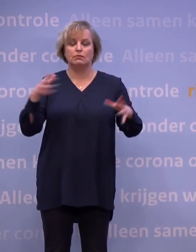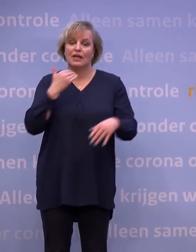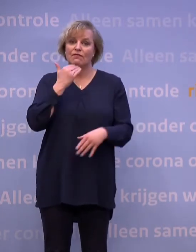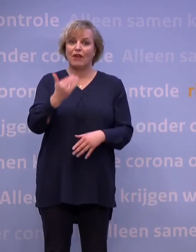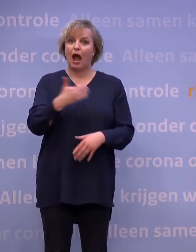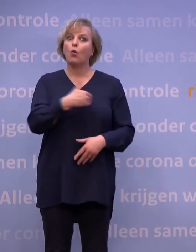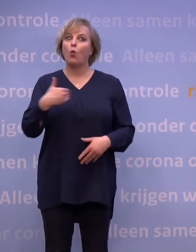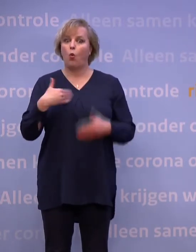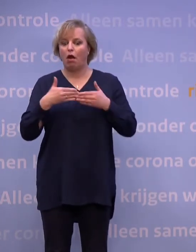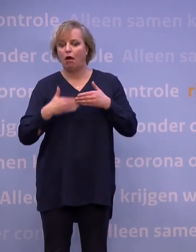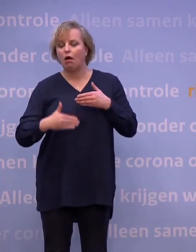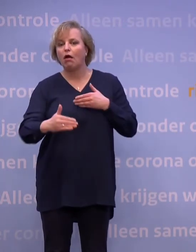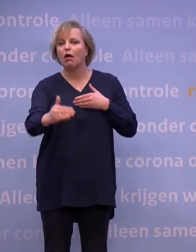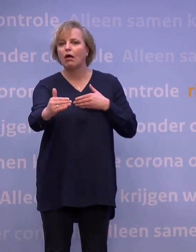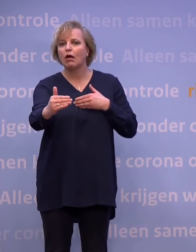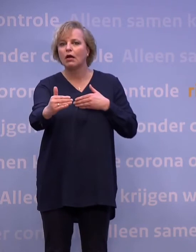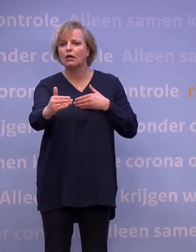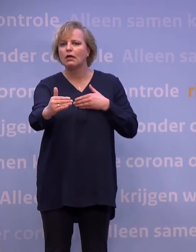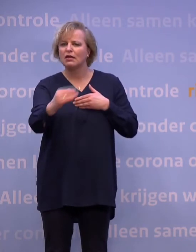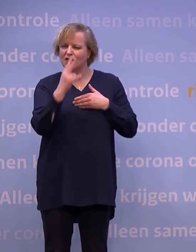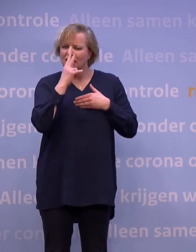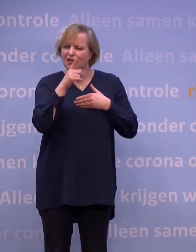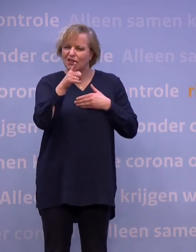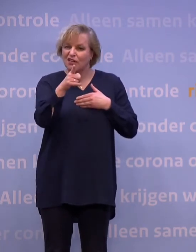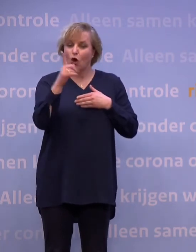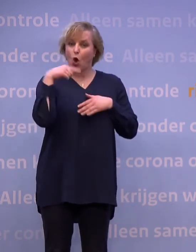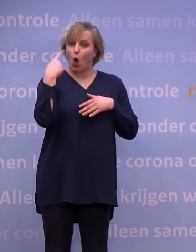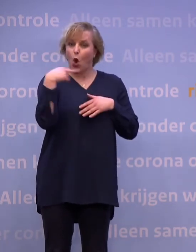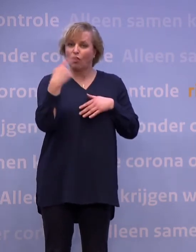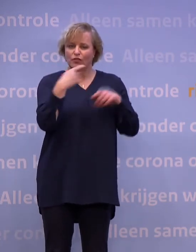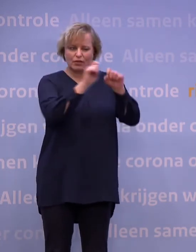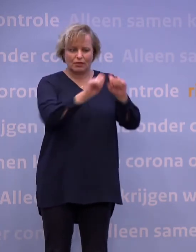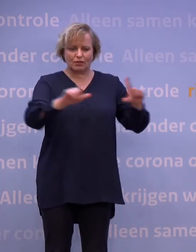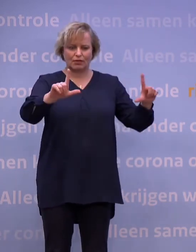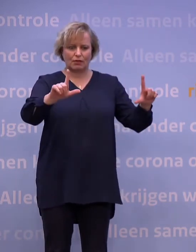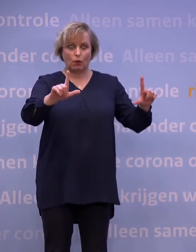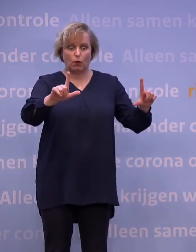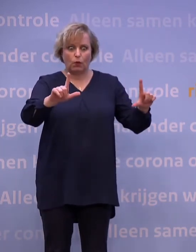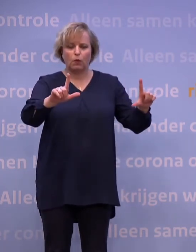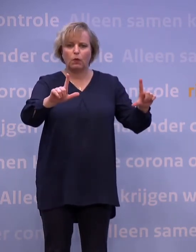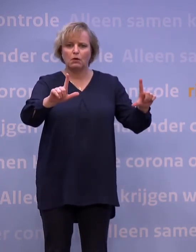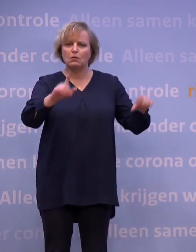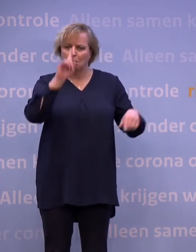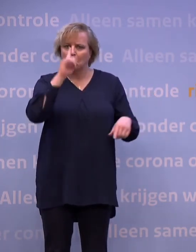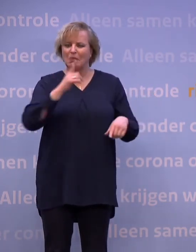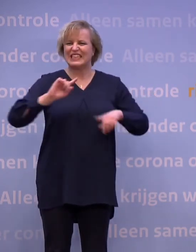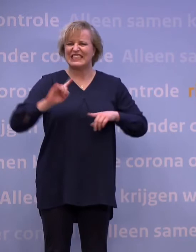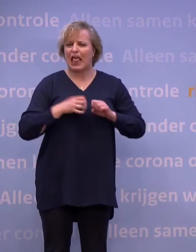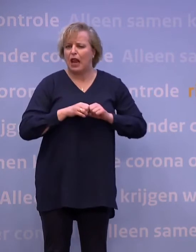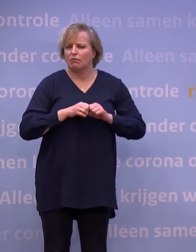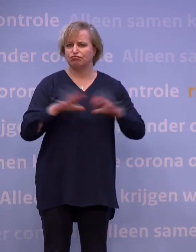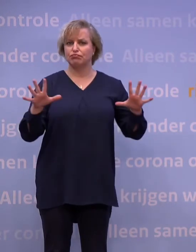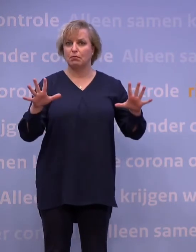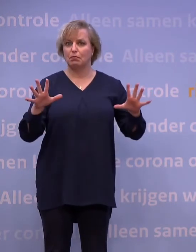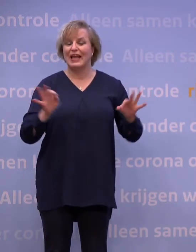duren. En wie de dramatische beelden en berichten uit Londen op zich laat inwerken, weet, het kan heel snel heel